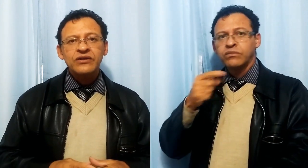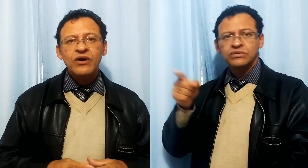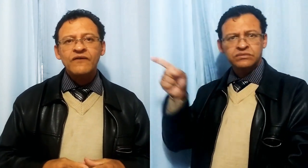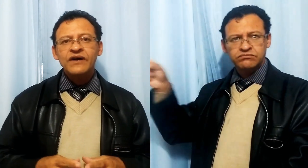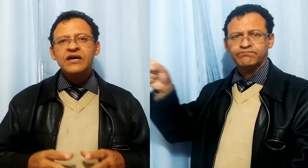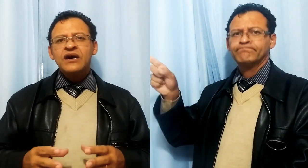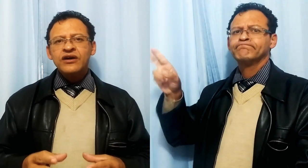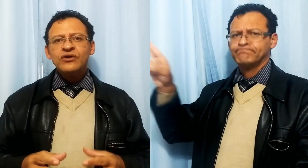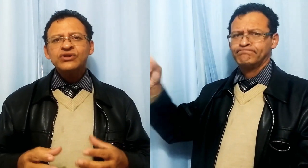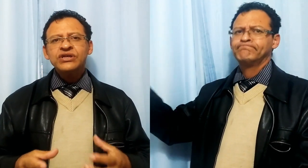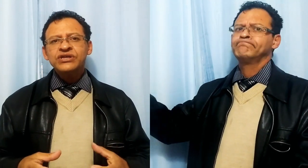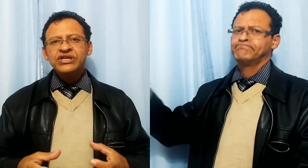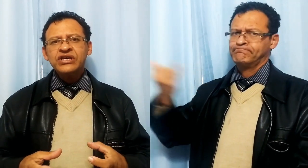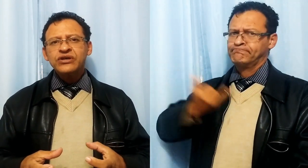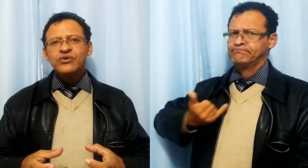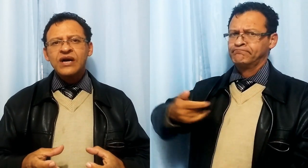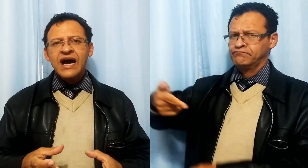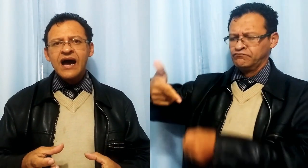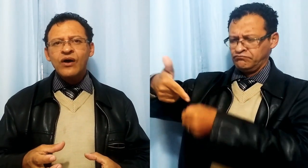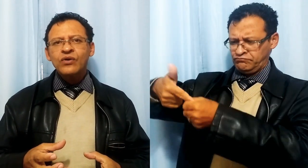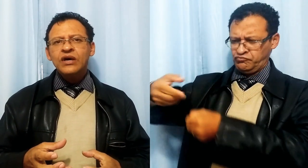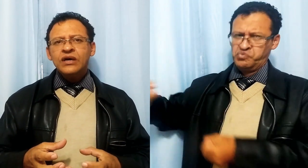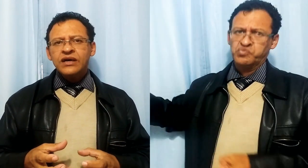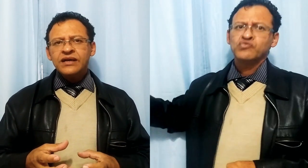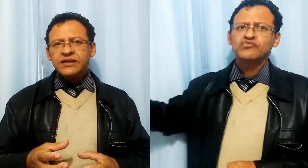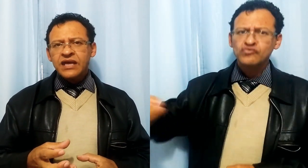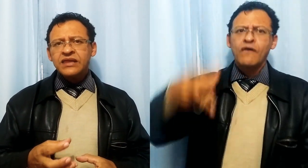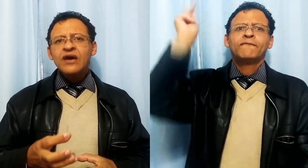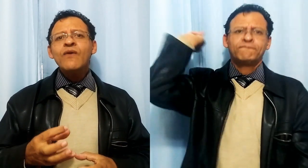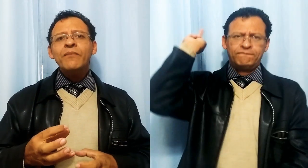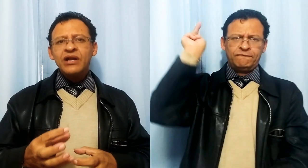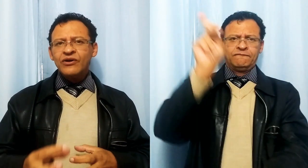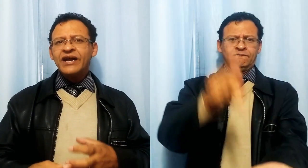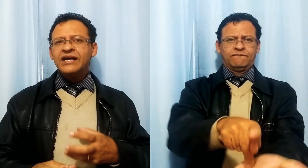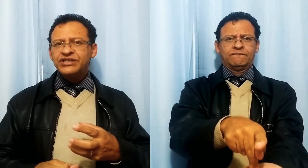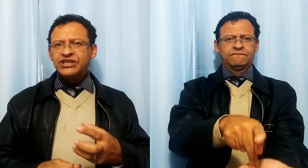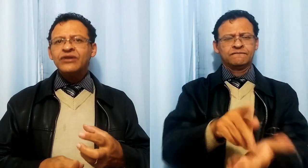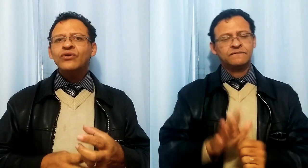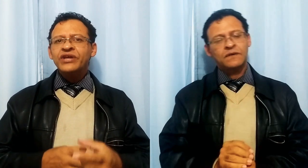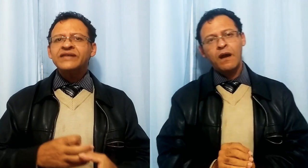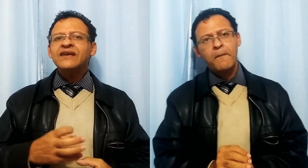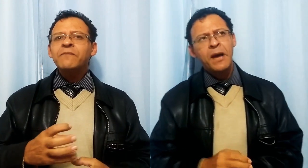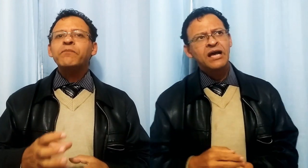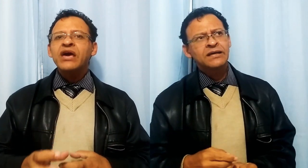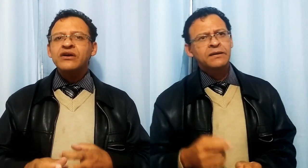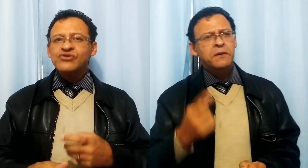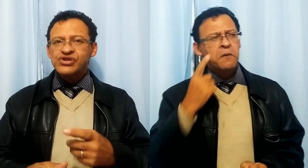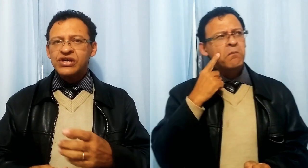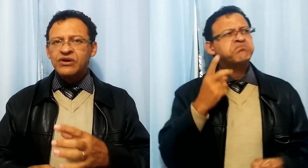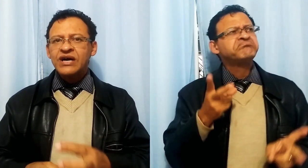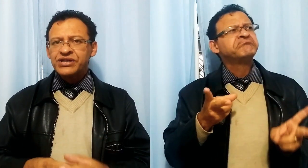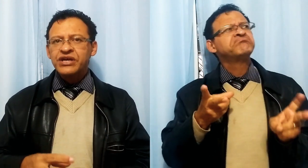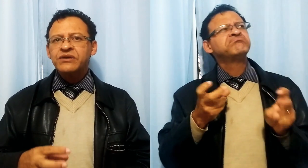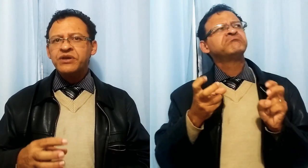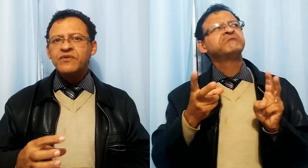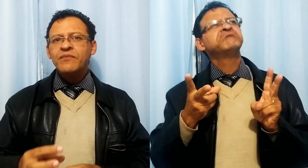nova e eu senti que o carro, ele deu uma melhoradinha no desempenho, sim, eu achei que deu uma